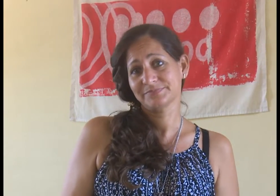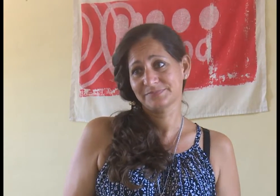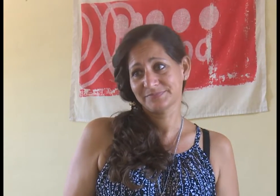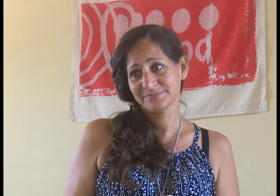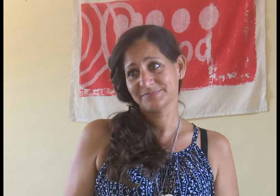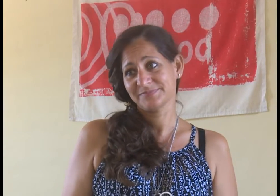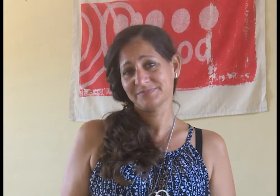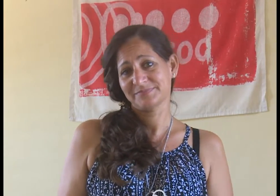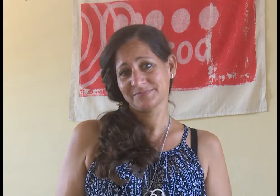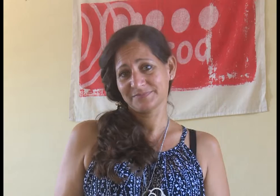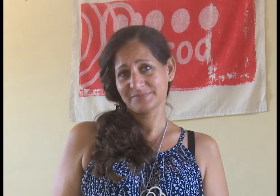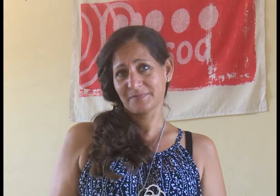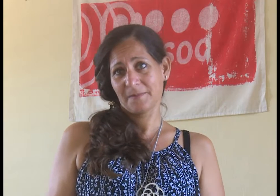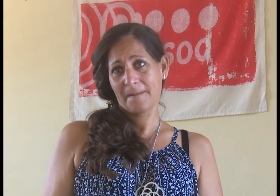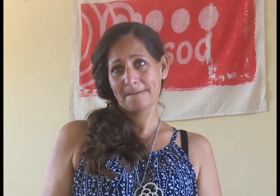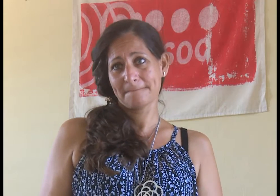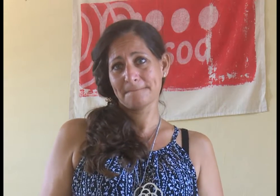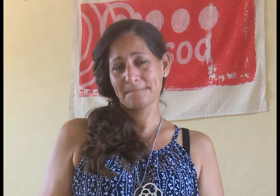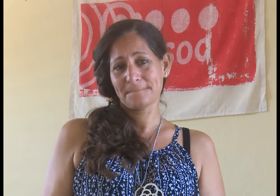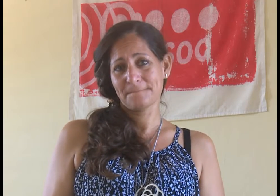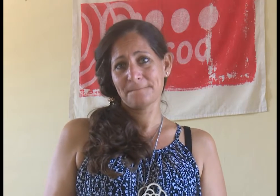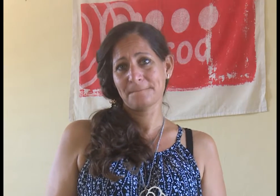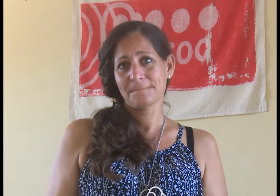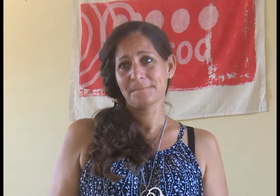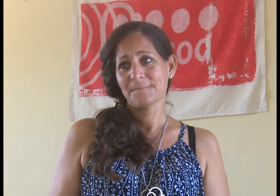están dentro de este código de las familias.